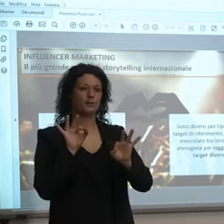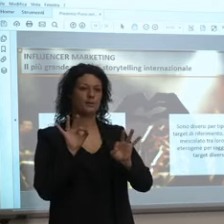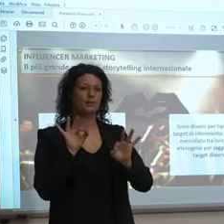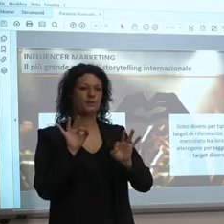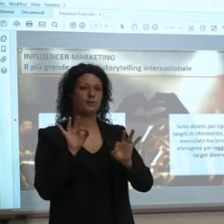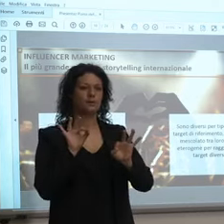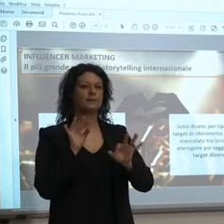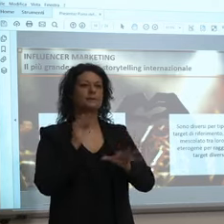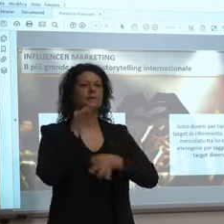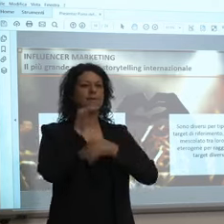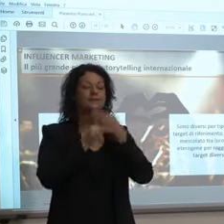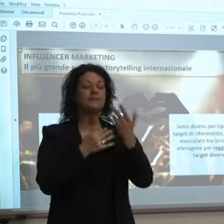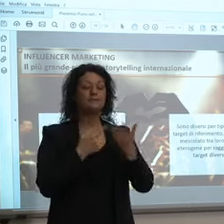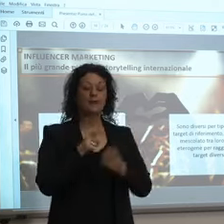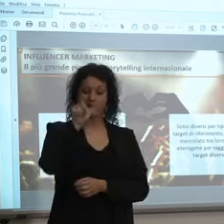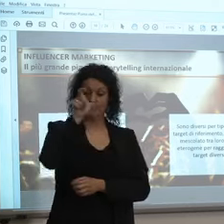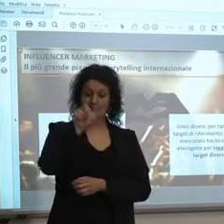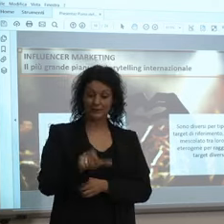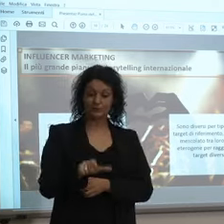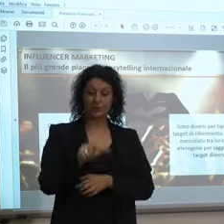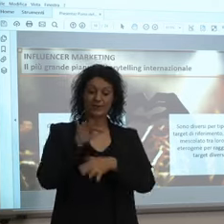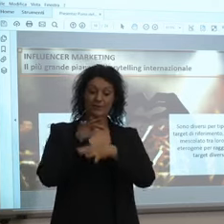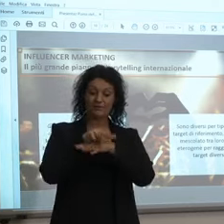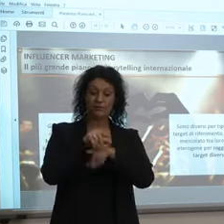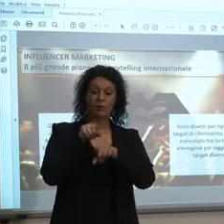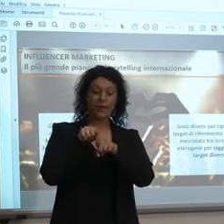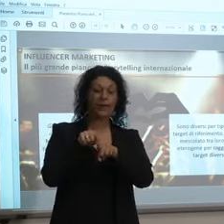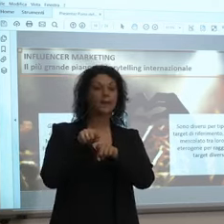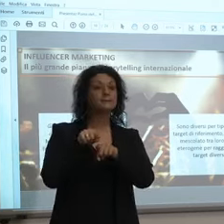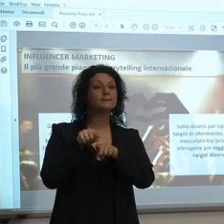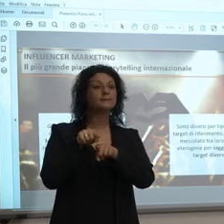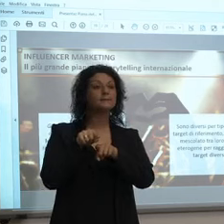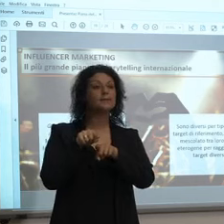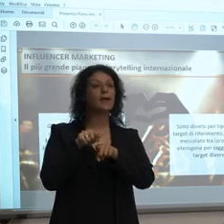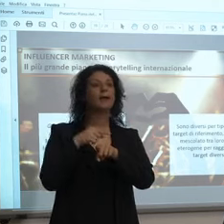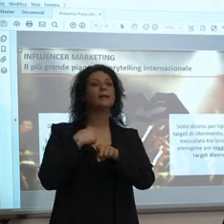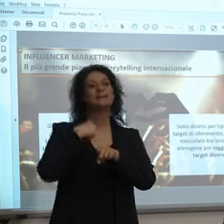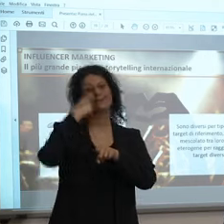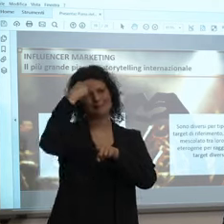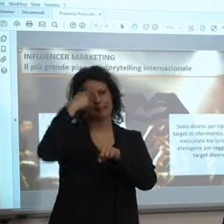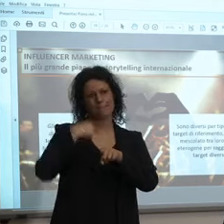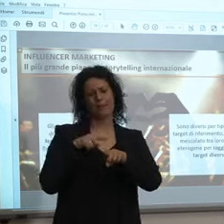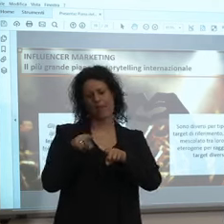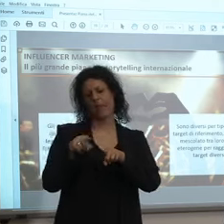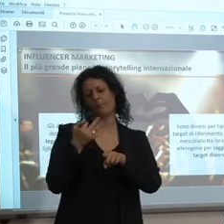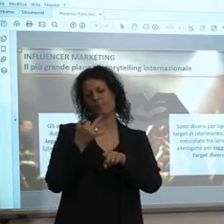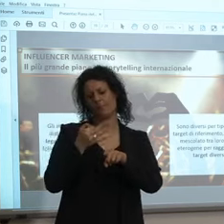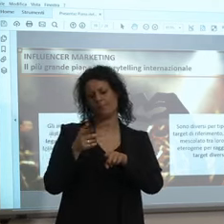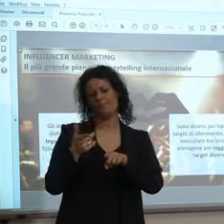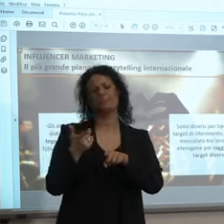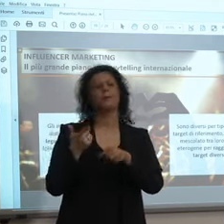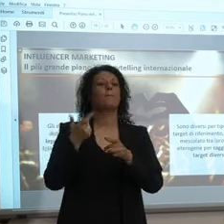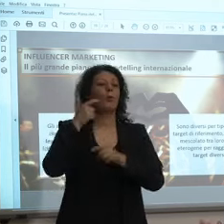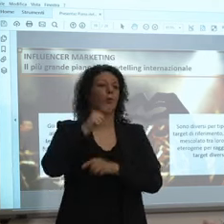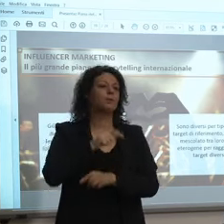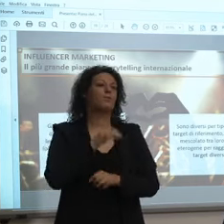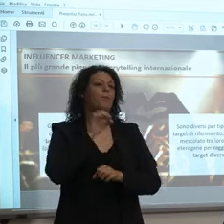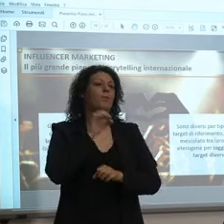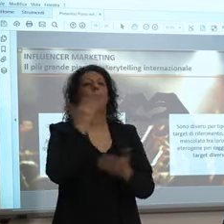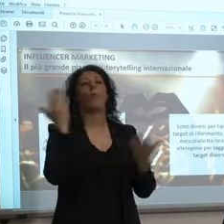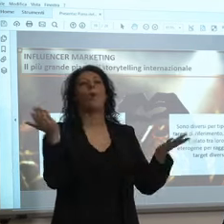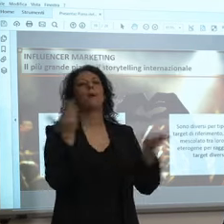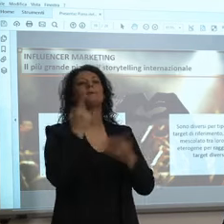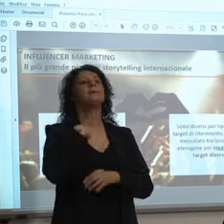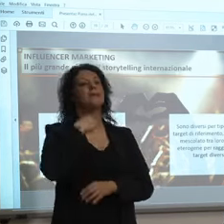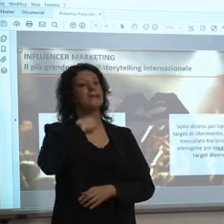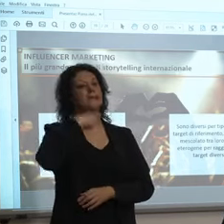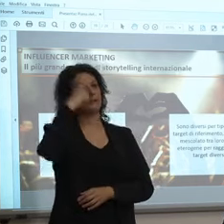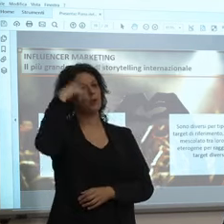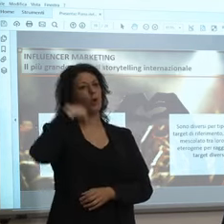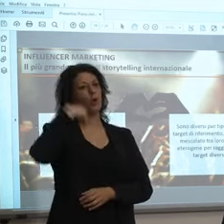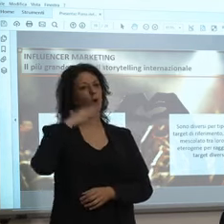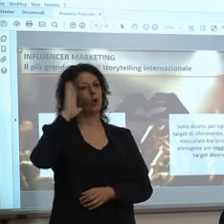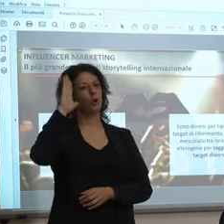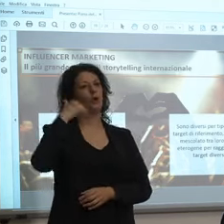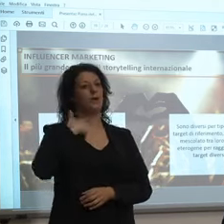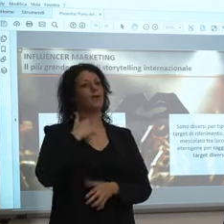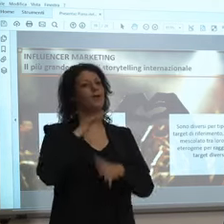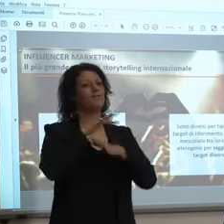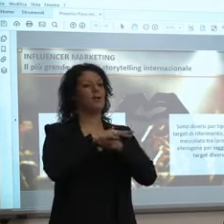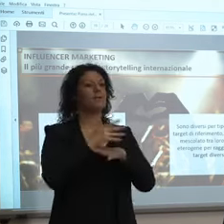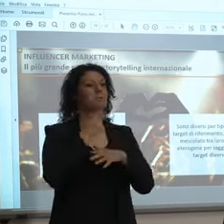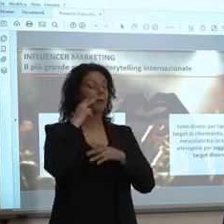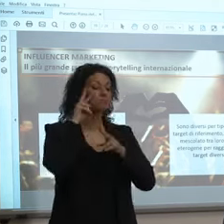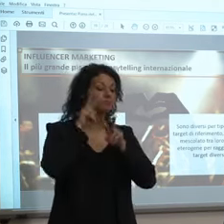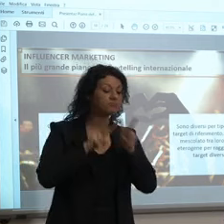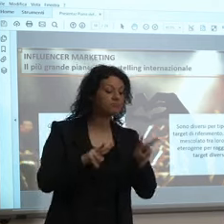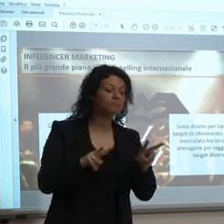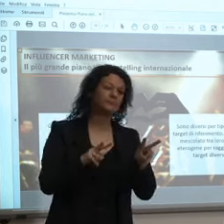diciamo che abbiamo analizzato i dati di performance che fanno perché sennò c anche quello che si spende come influencer il presidente dopo magari non è che sia